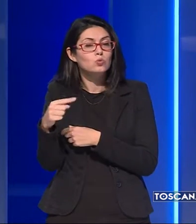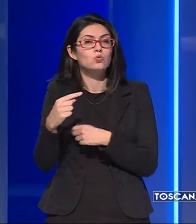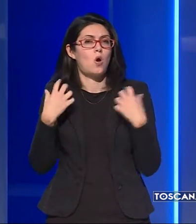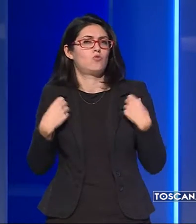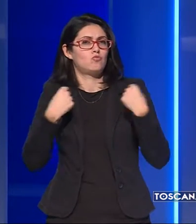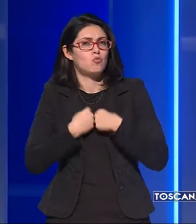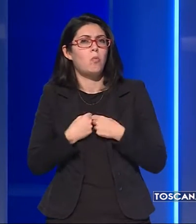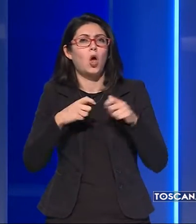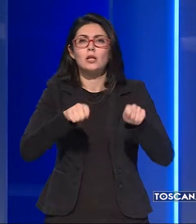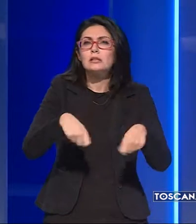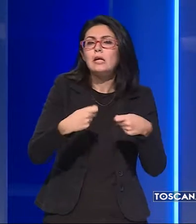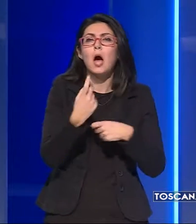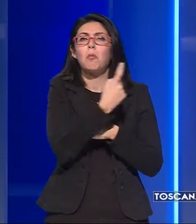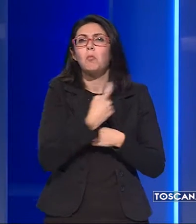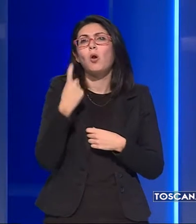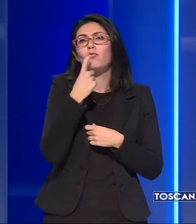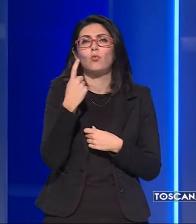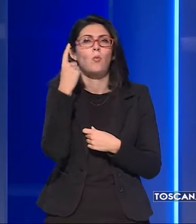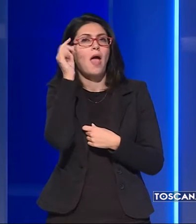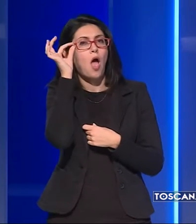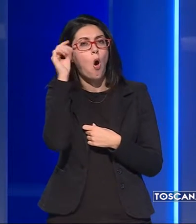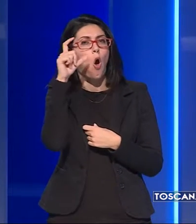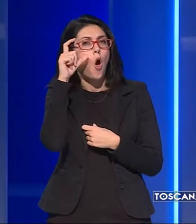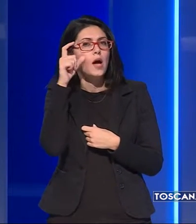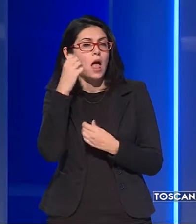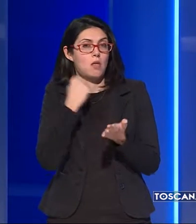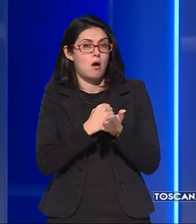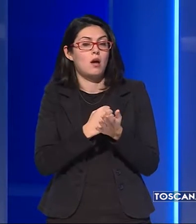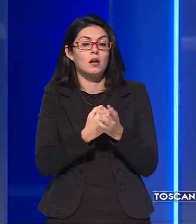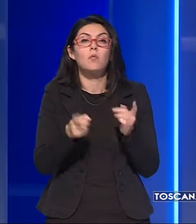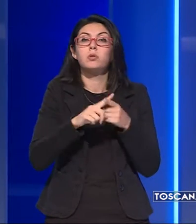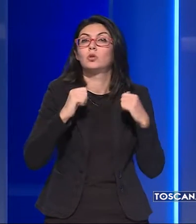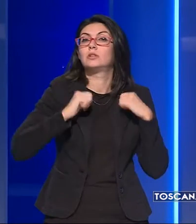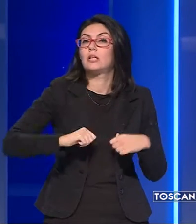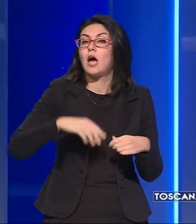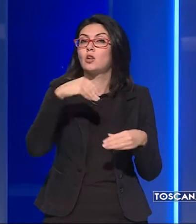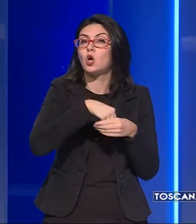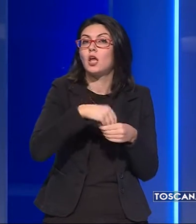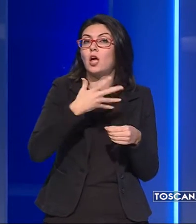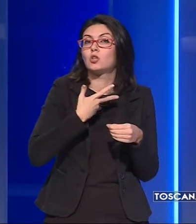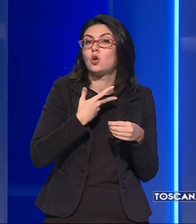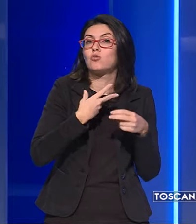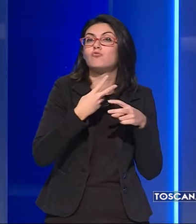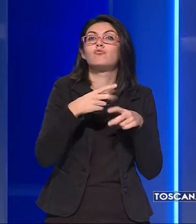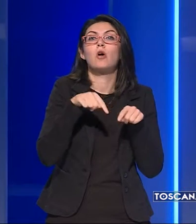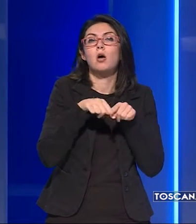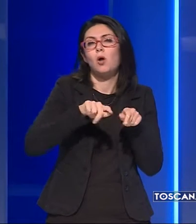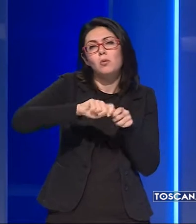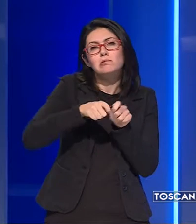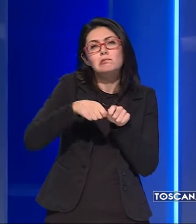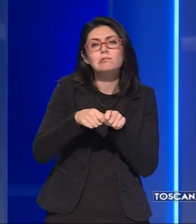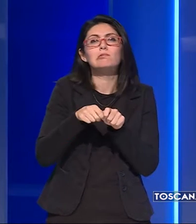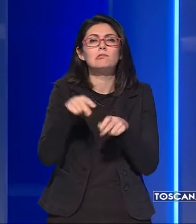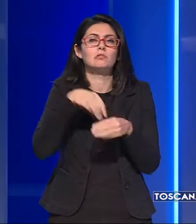giubbotti, scarpe, profumi e occhiali di marca. Sequestrato anche uno zaino contenente attrezzi da scasso.